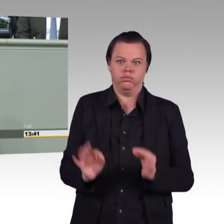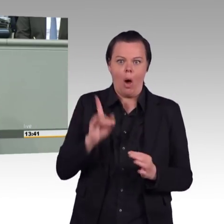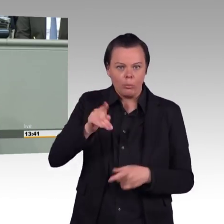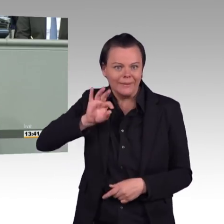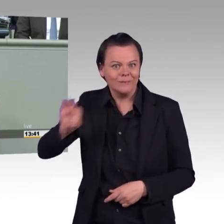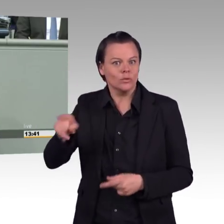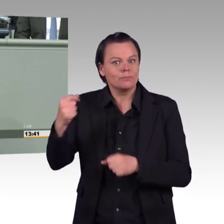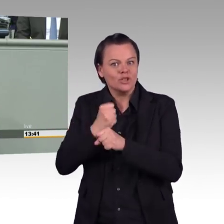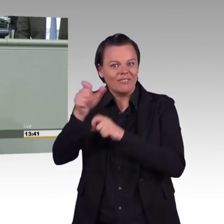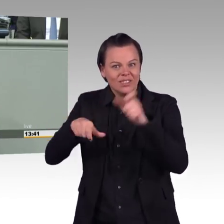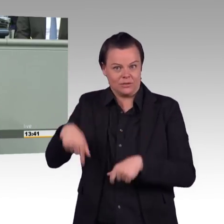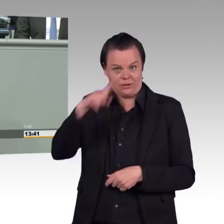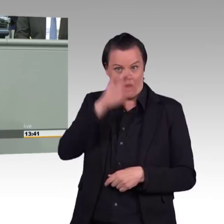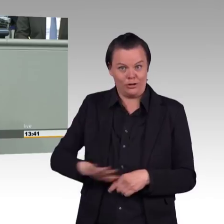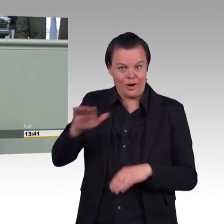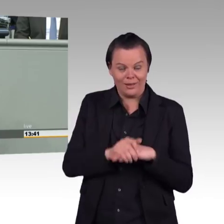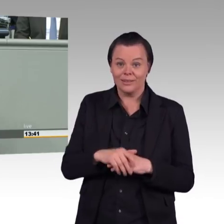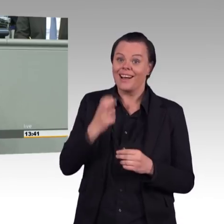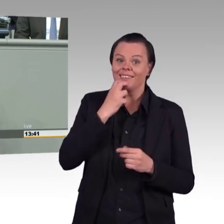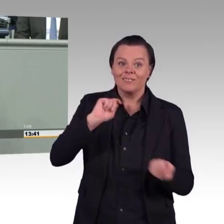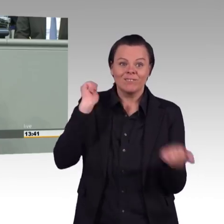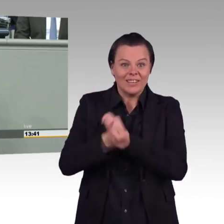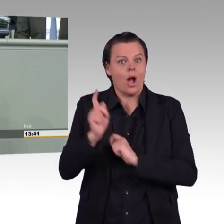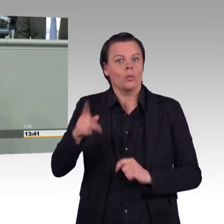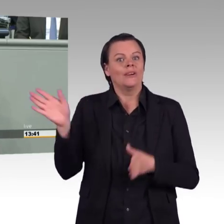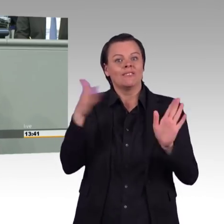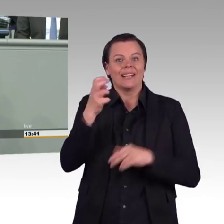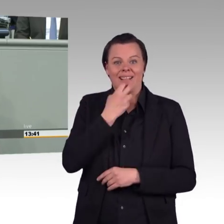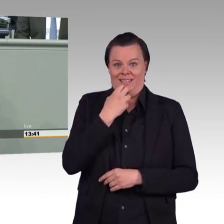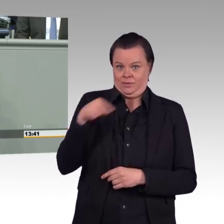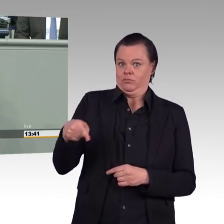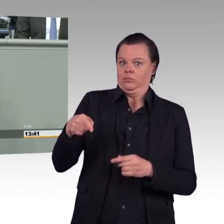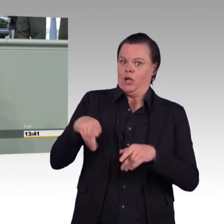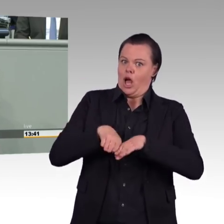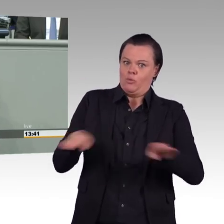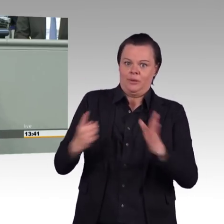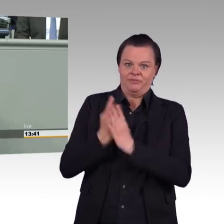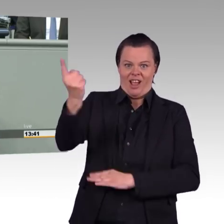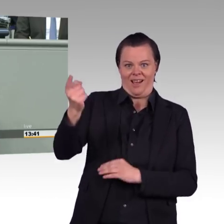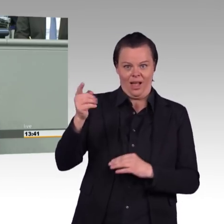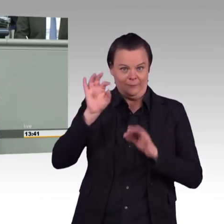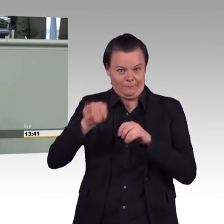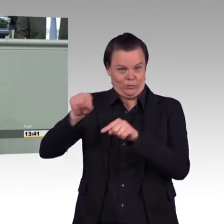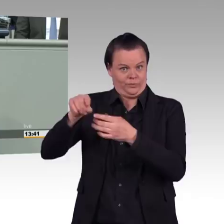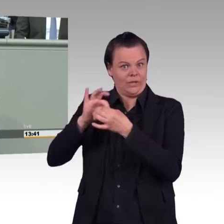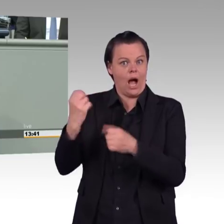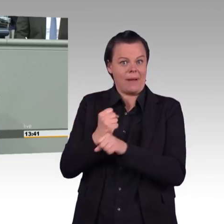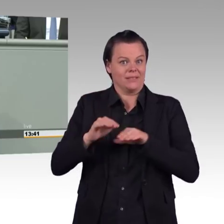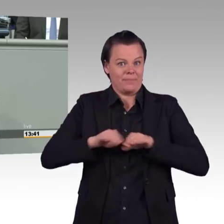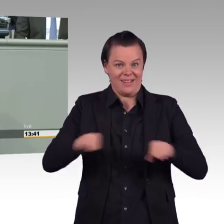davon nur 3 Gigawatt in der Braunkohle. Und ich weiß, und Annalena Baerbock hat es eben dargelegt, es handelt sich dort in